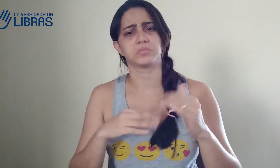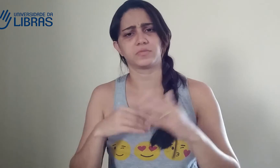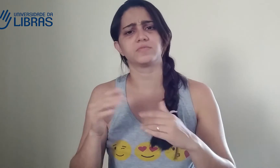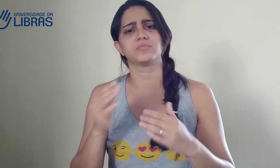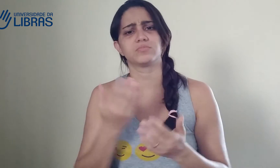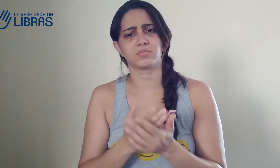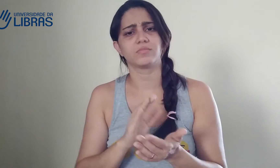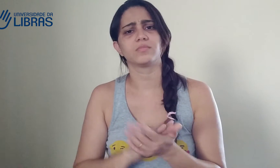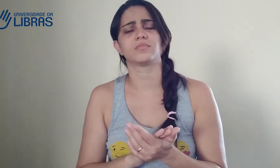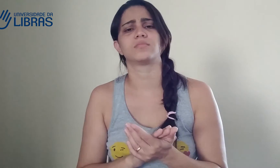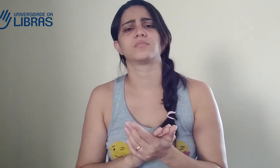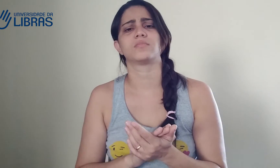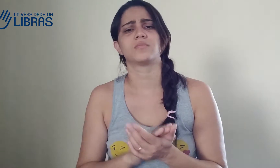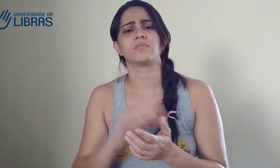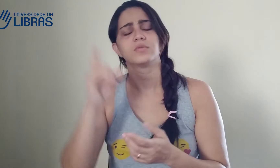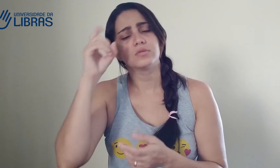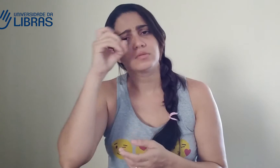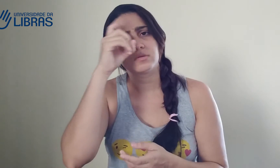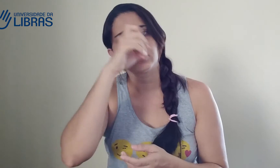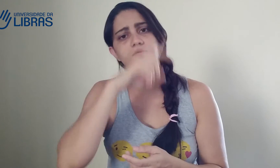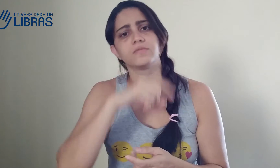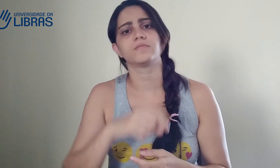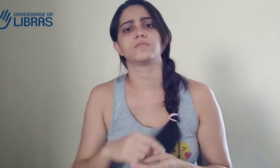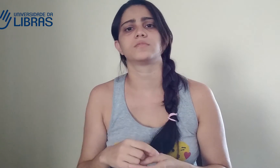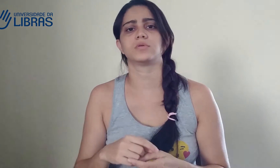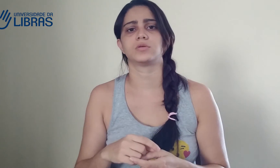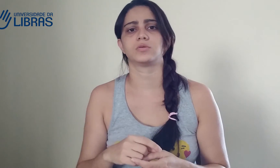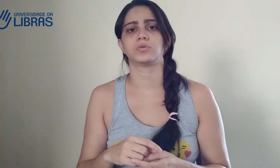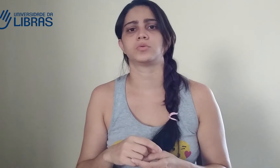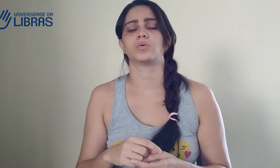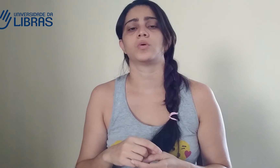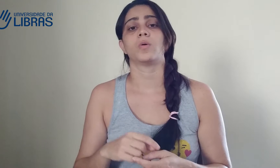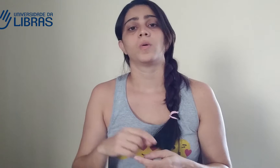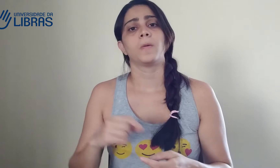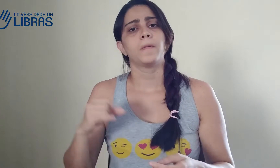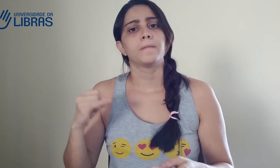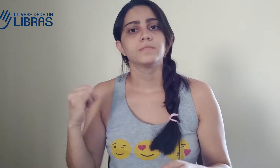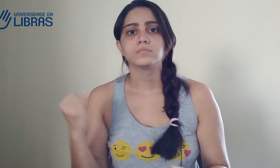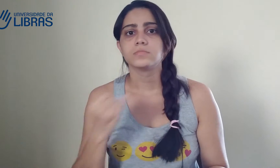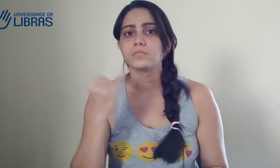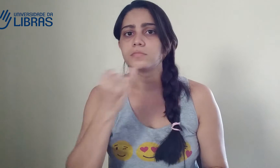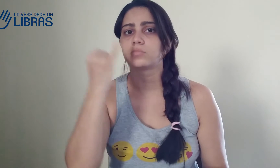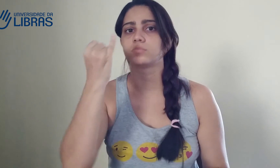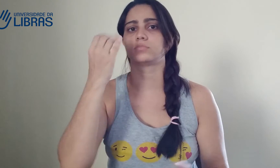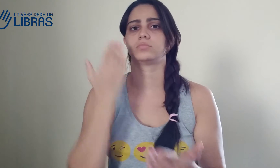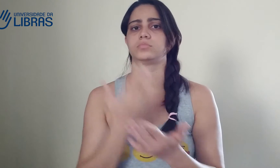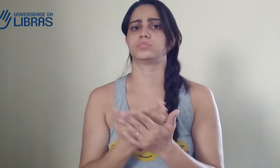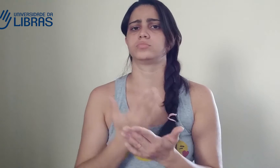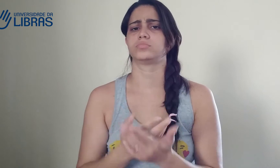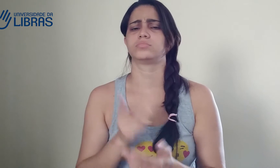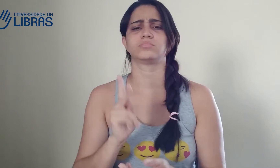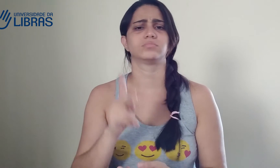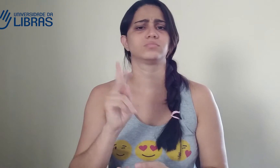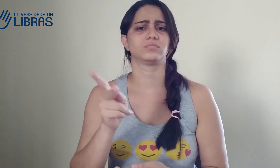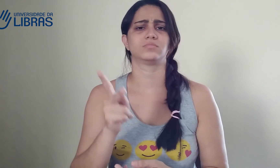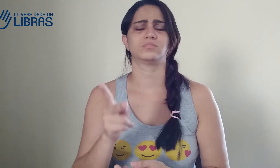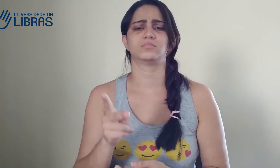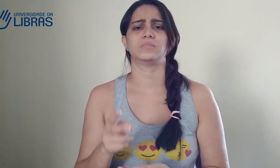comunidade, por essas pessoas. Então, assim, é sempre. E eu fico pensando assim, poxa, o profissional do intérprete é difícil. Eu sei que é